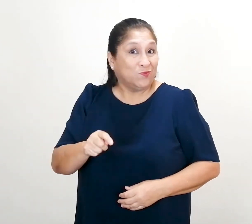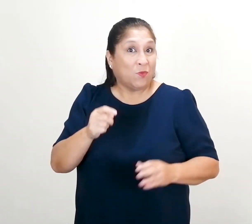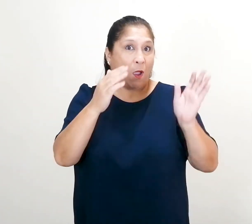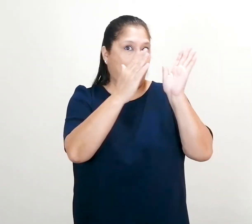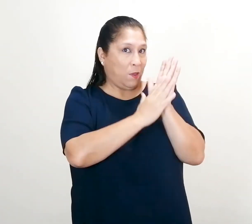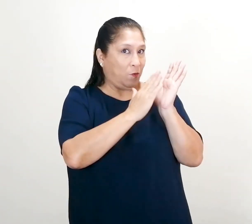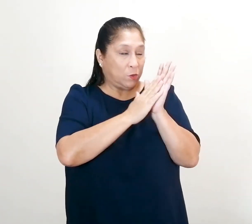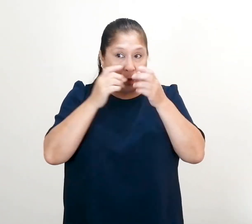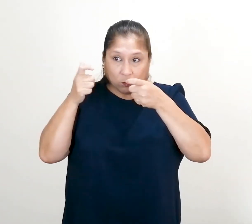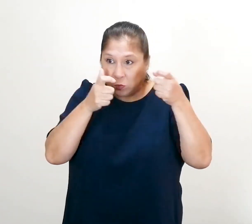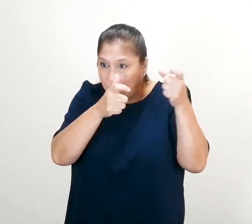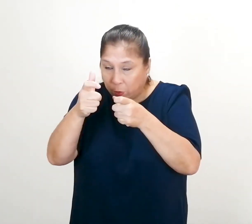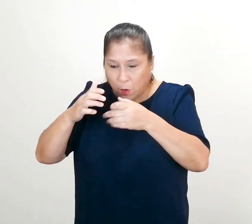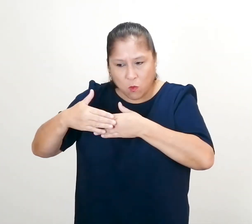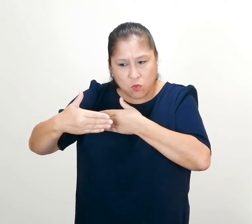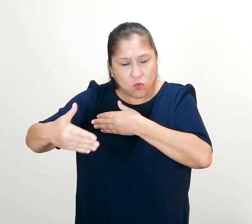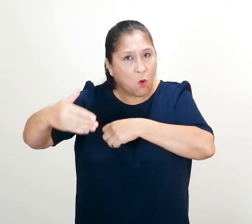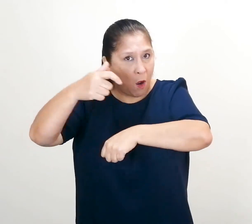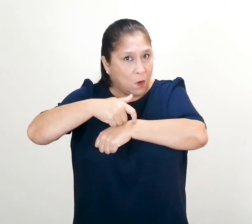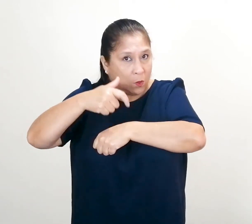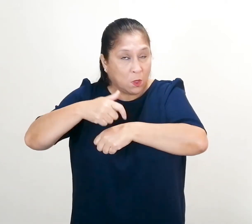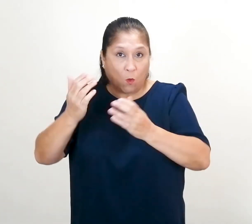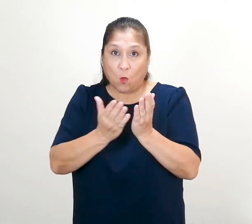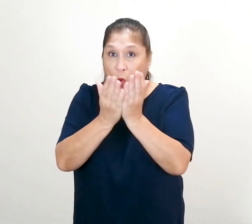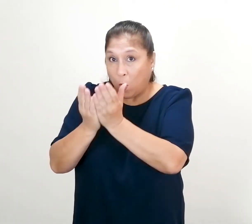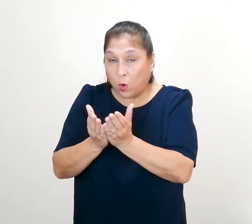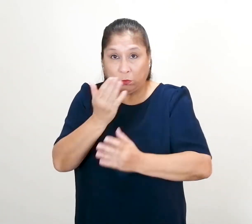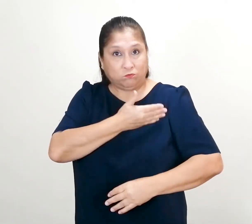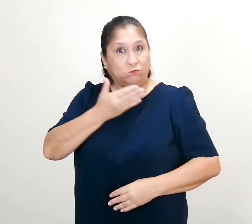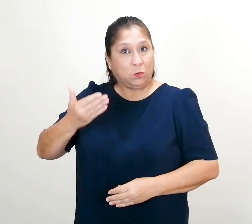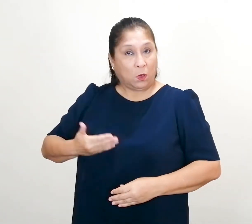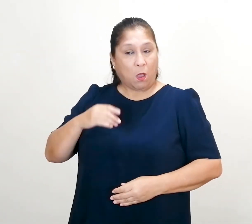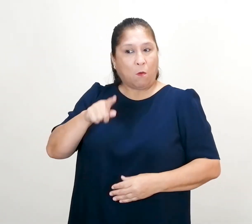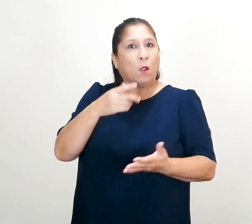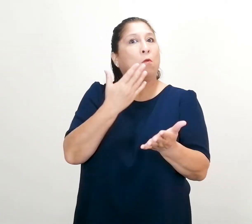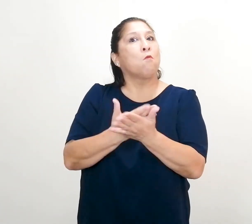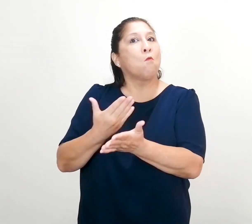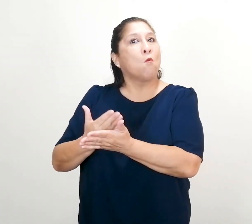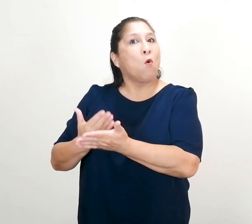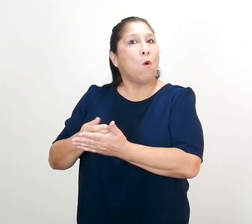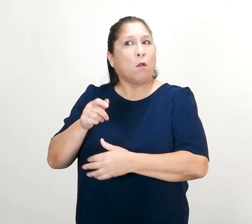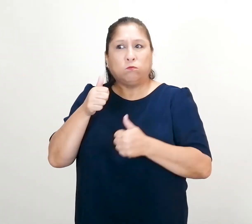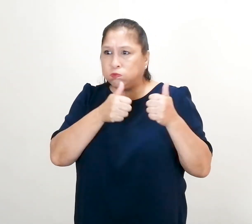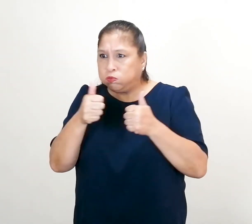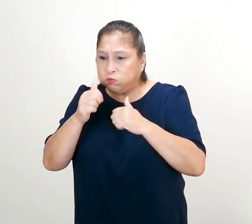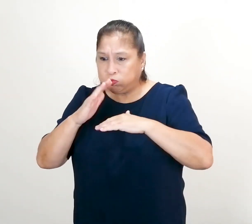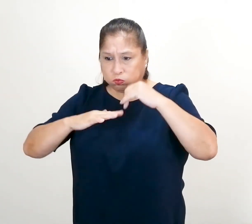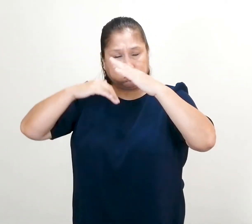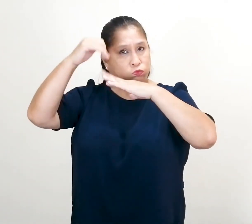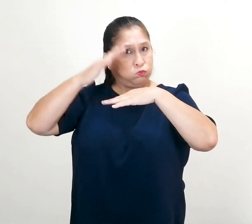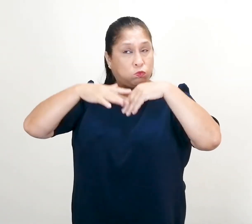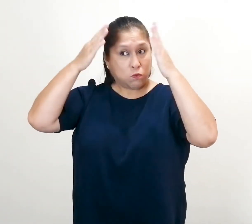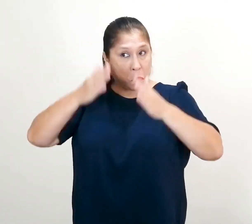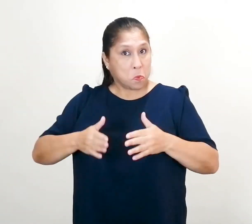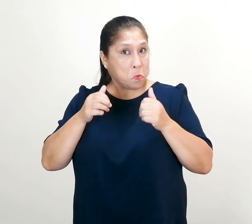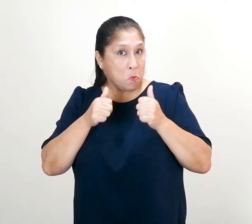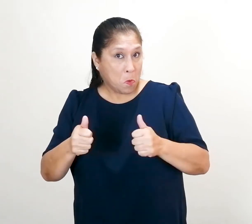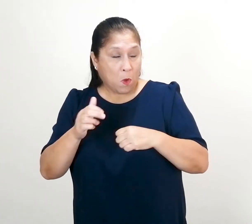supervisa periódicamente las escuelas públicas para comprobar el buen estado de su infraestructura, constatar la